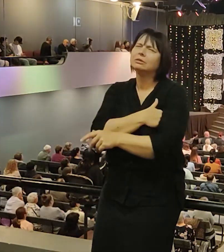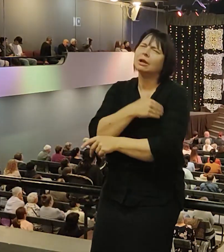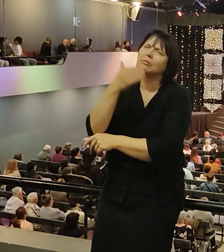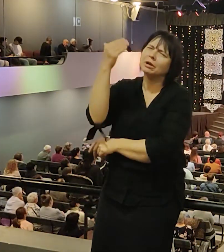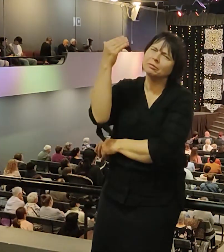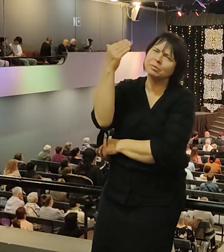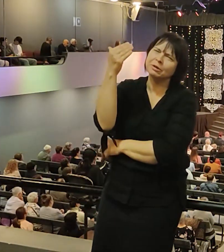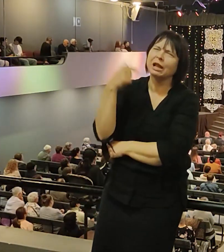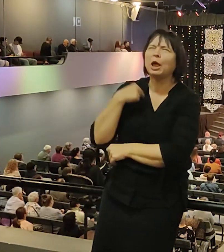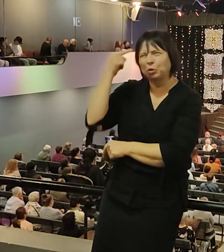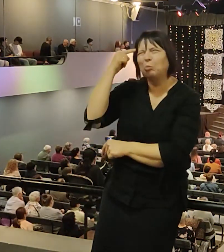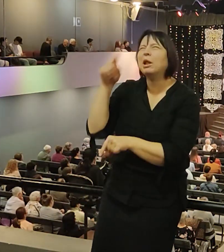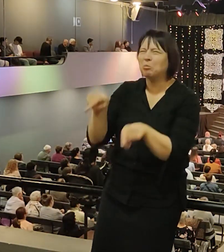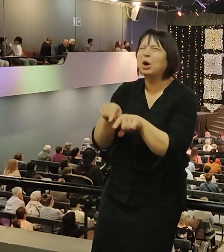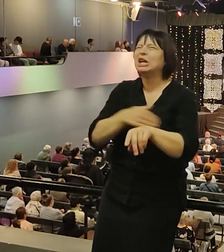можно много видеть.